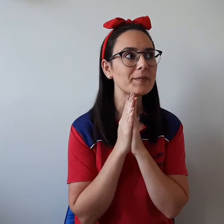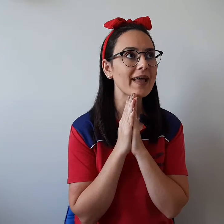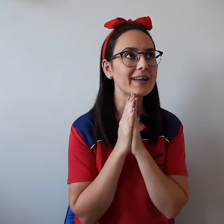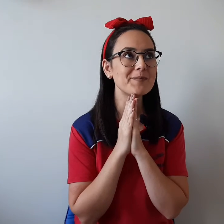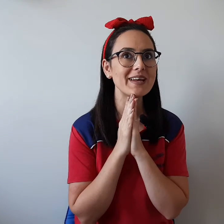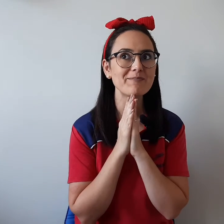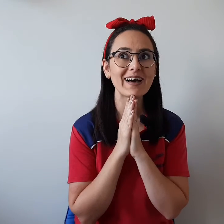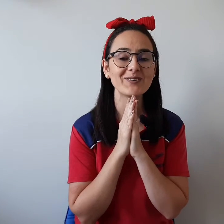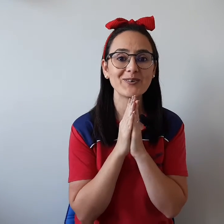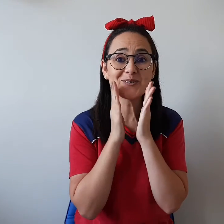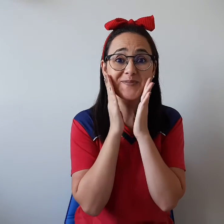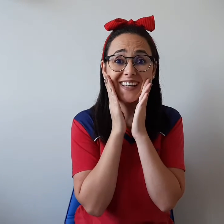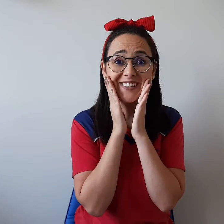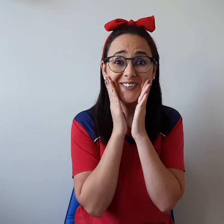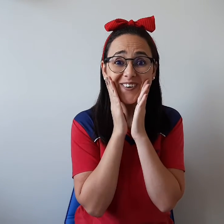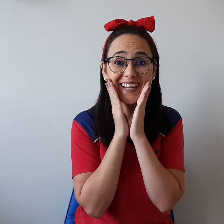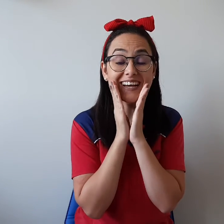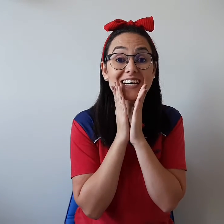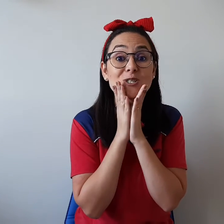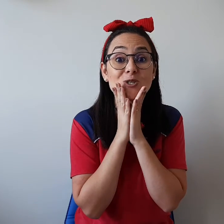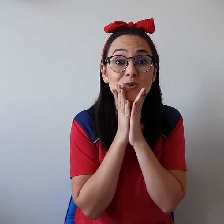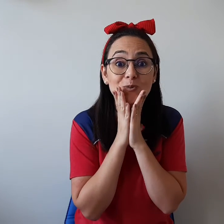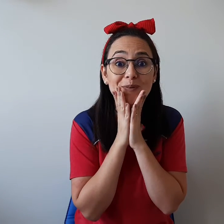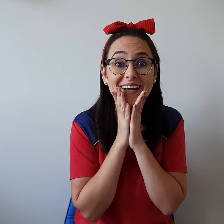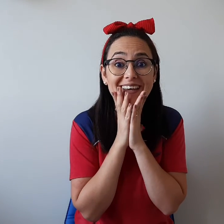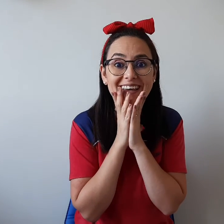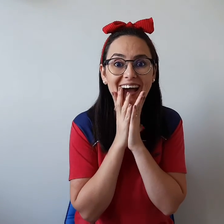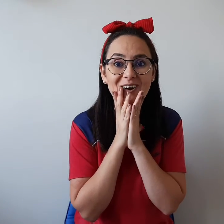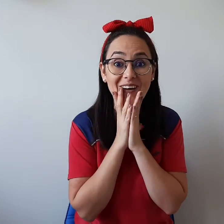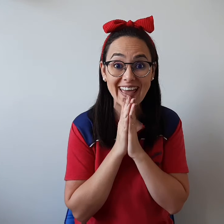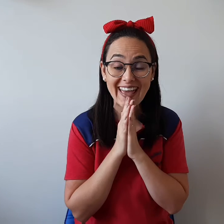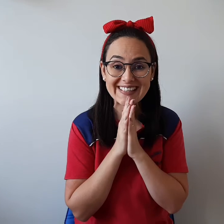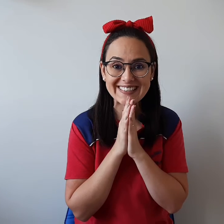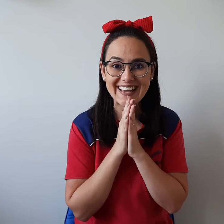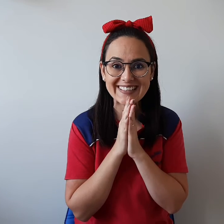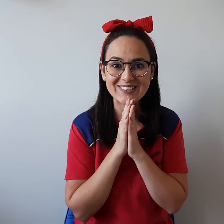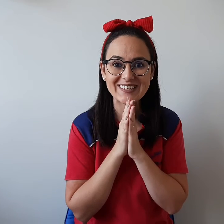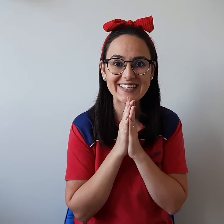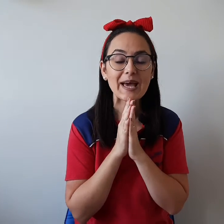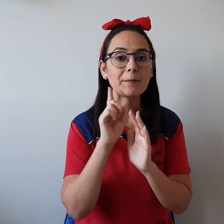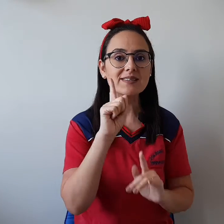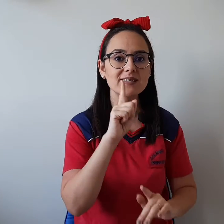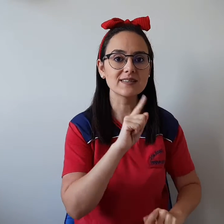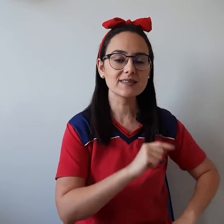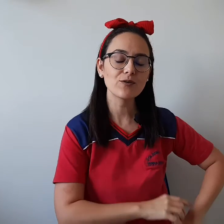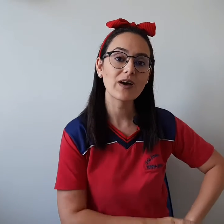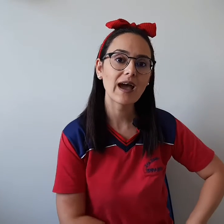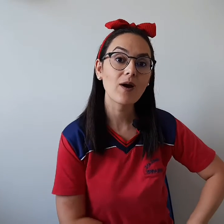Tia Mayara preparou uma história super legal, é, gente? Mas antes de eu falar